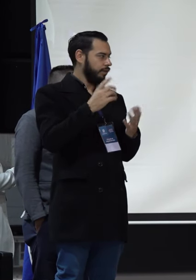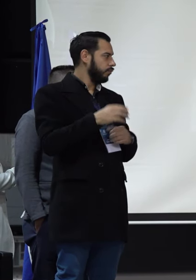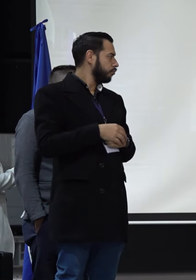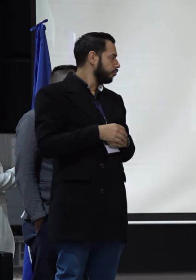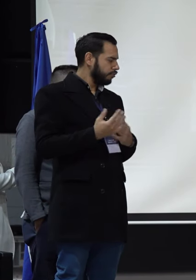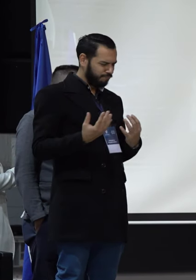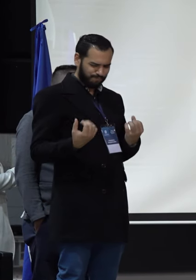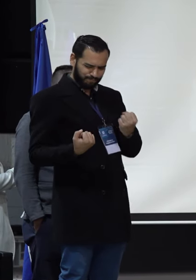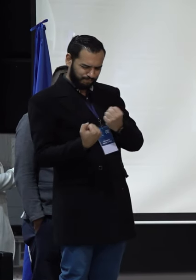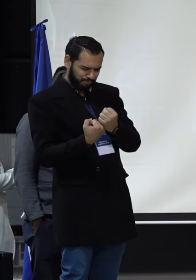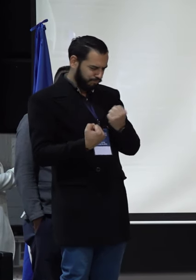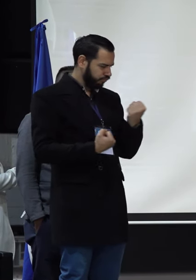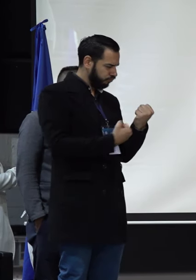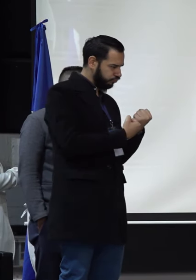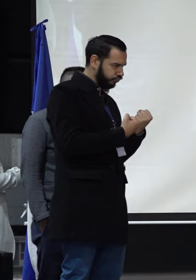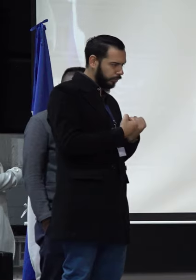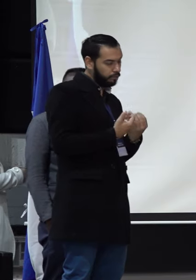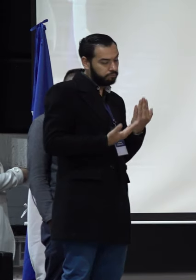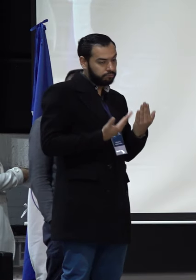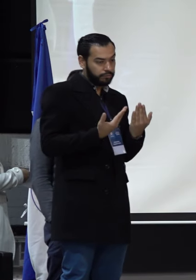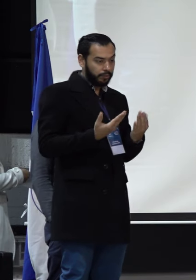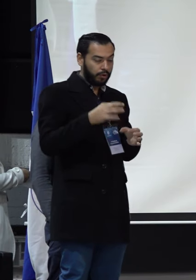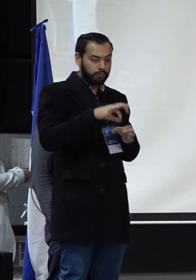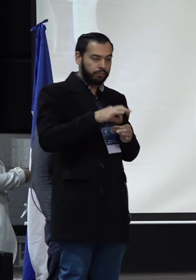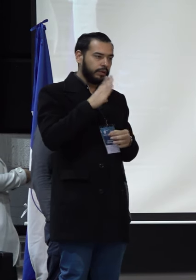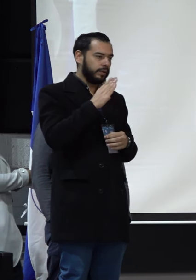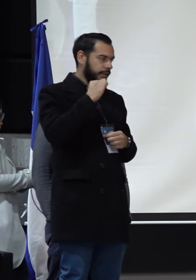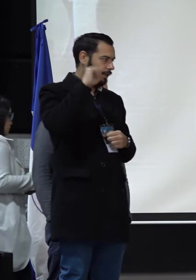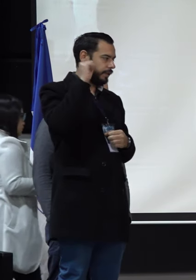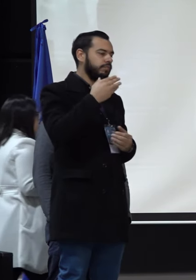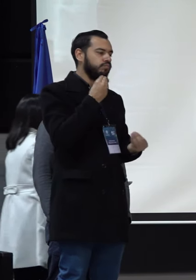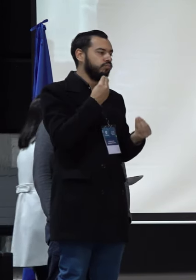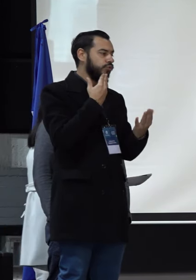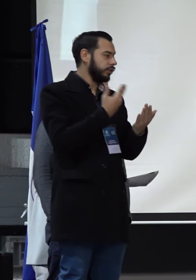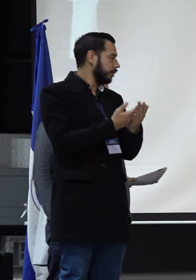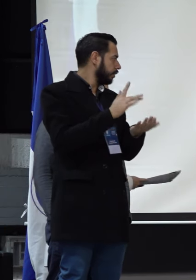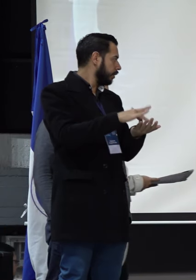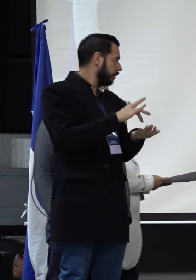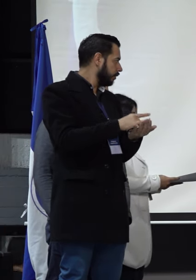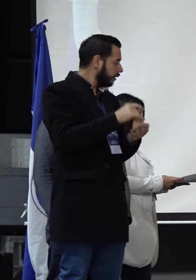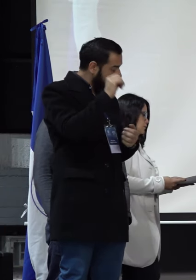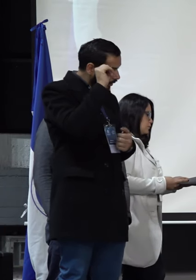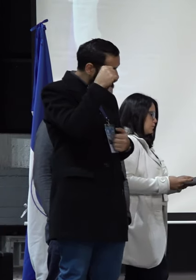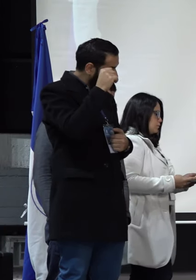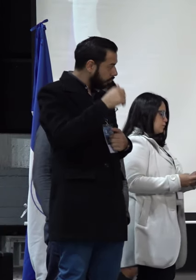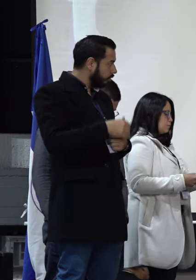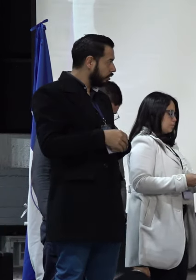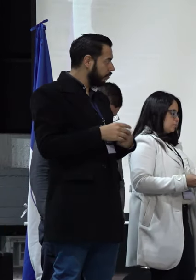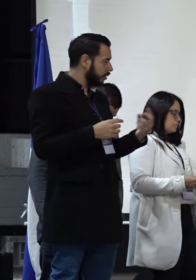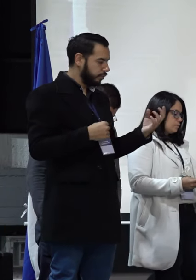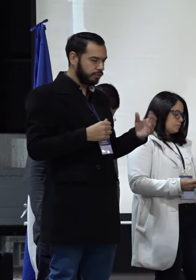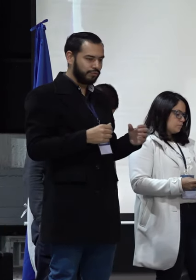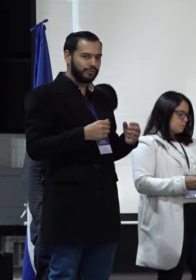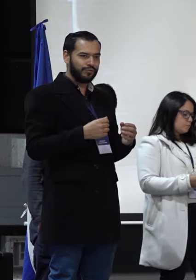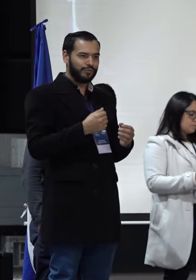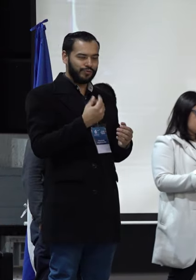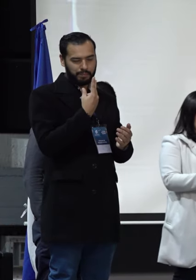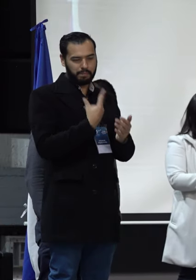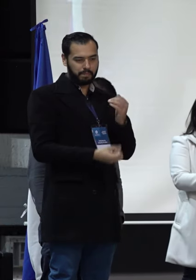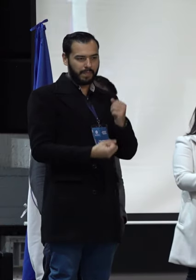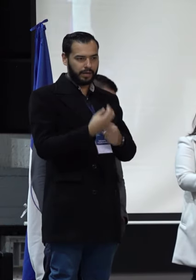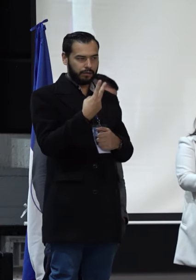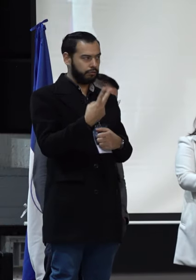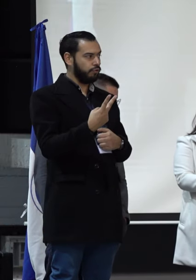anudar fuerzas dependiendo de los resultados que se obtengan hoy. Muchísimas gracias por asistir, te recordamos entonces, tomo la plancha número dos,